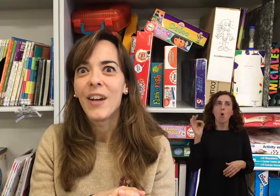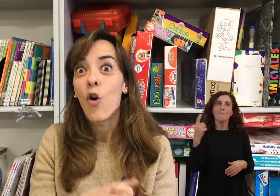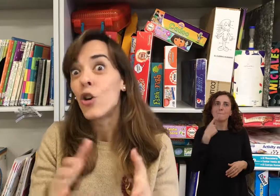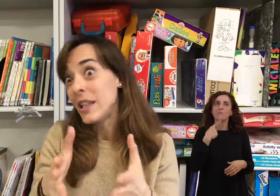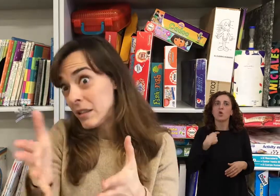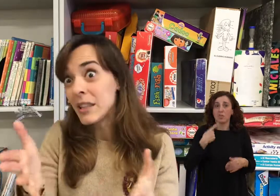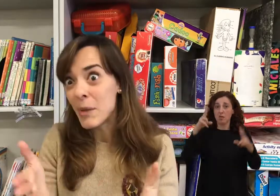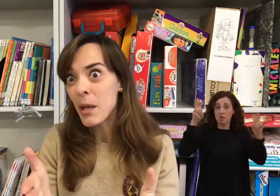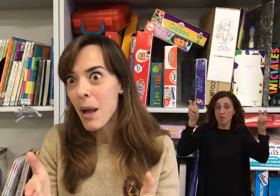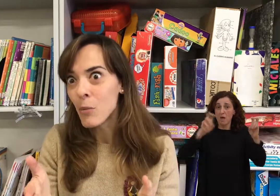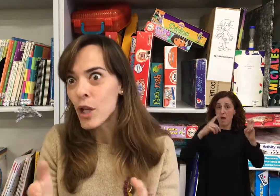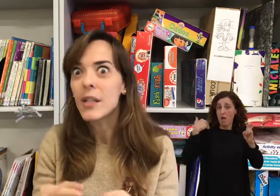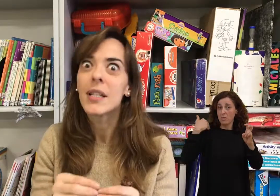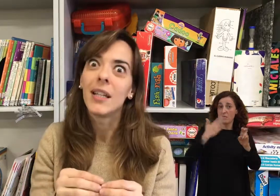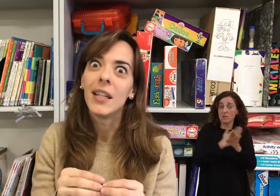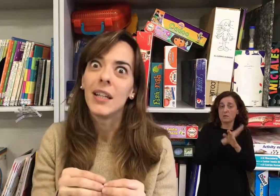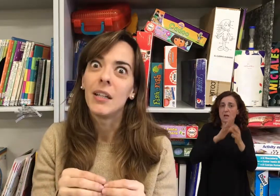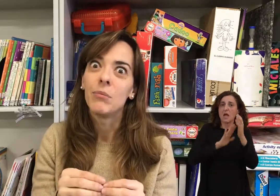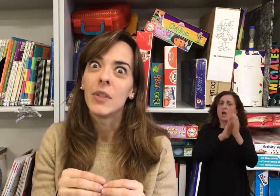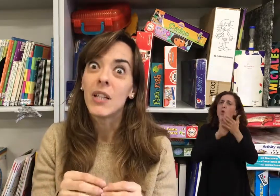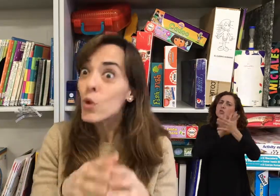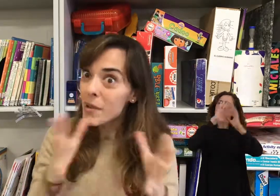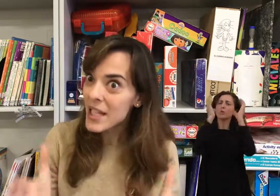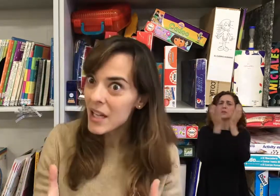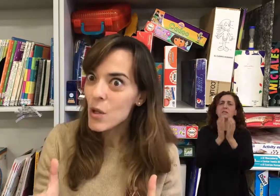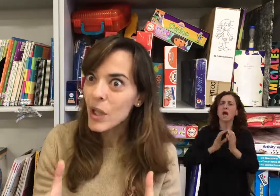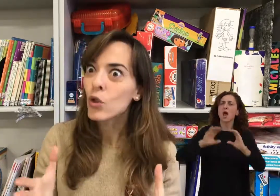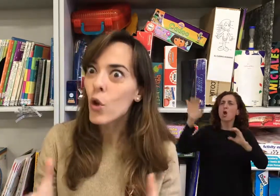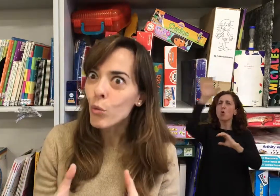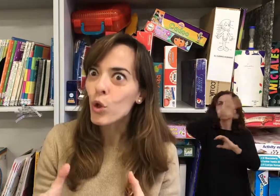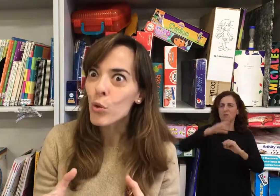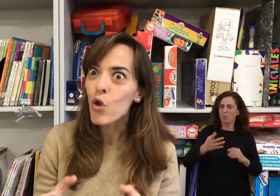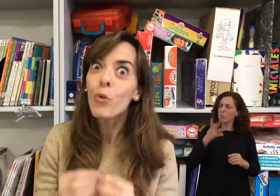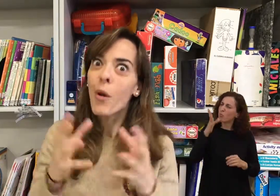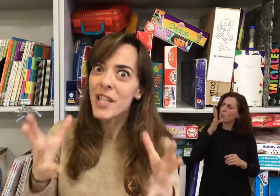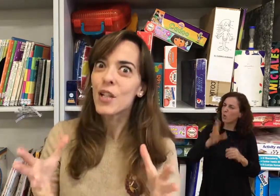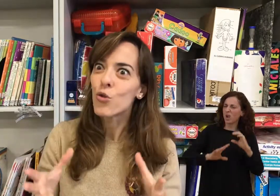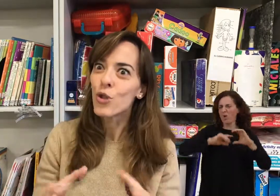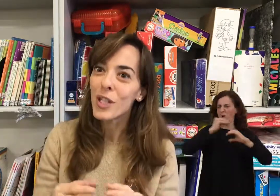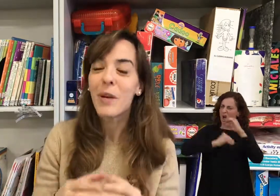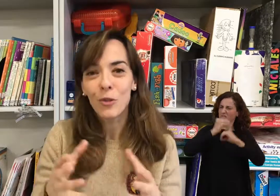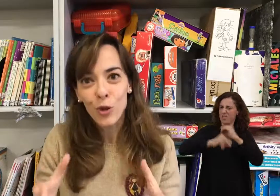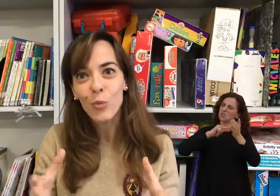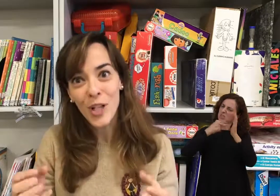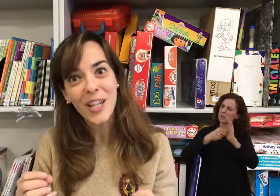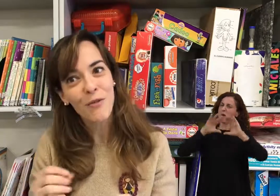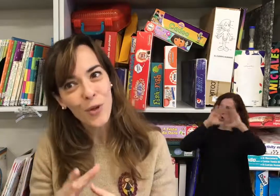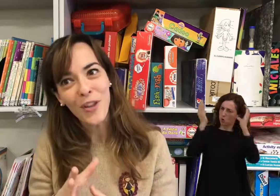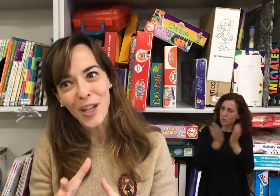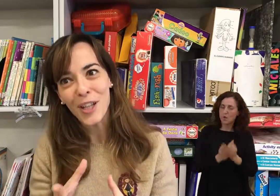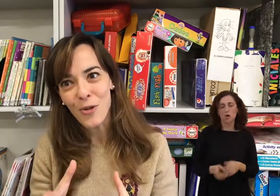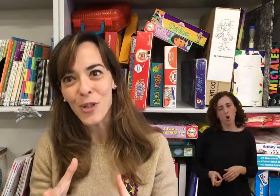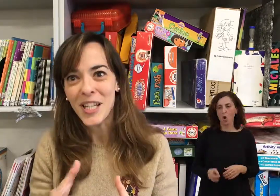o el tema que hablábamos antes, es universal, es igual en todo el mundo, pues ¿cómo no habéis hecho un sistema? No, no, pues es que influyen ciertas cosas.